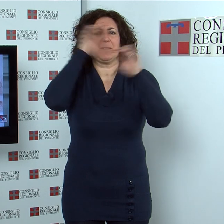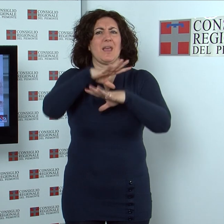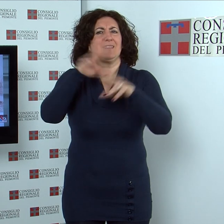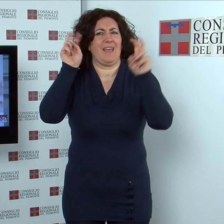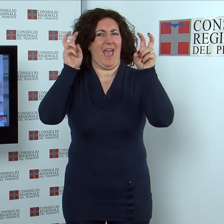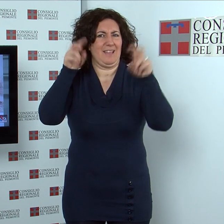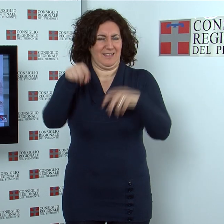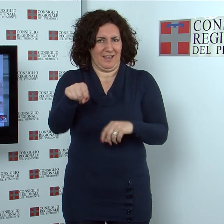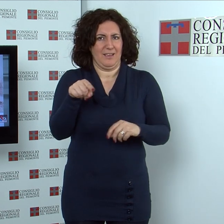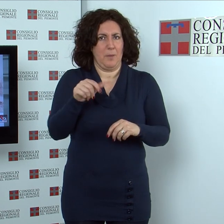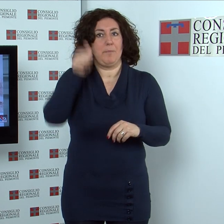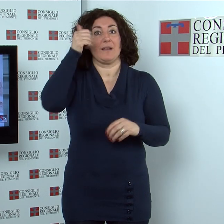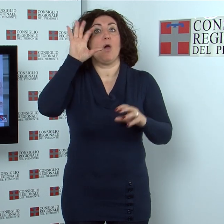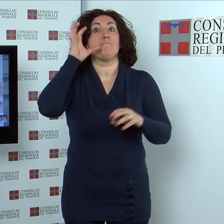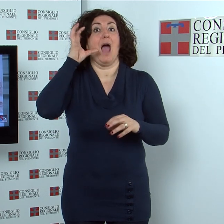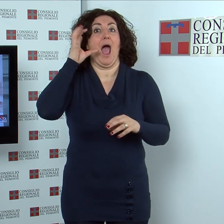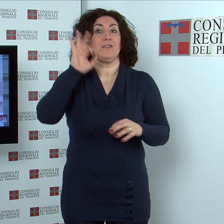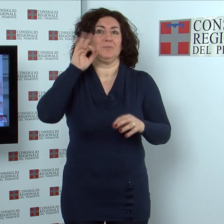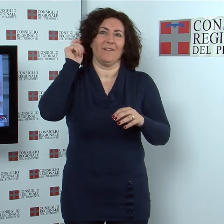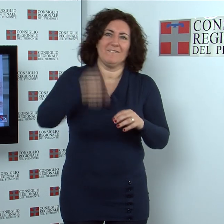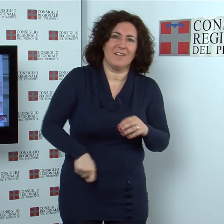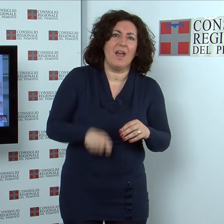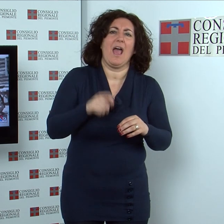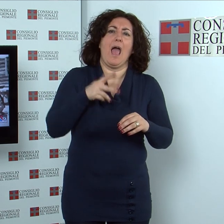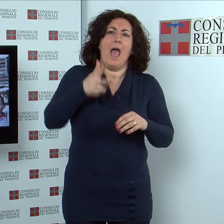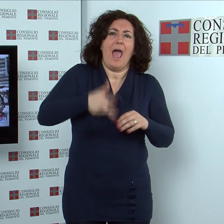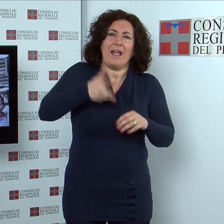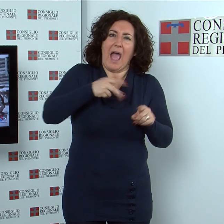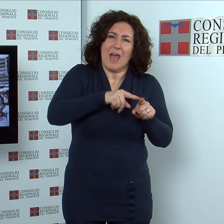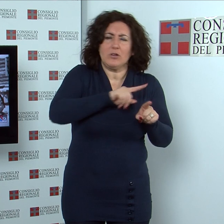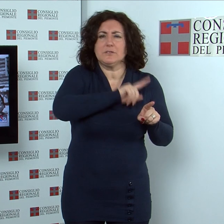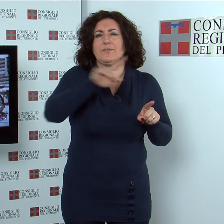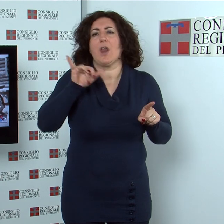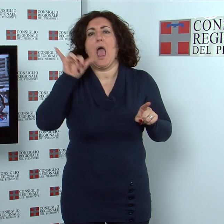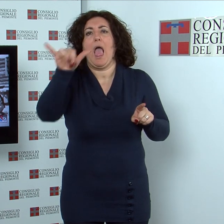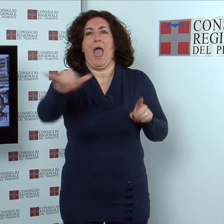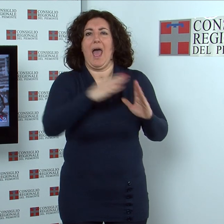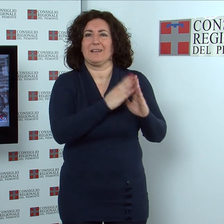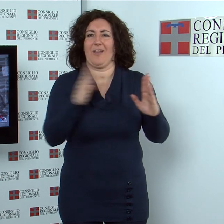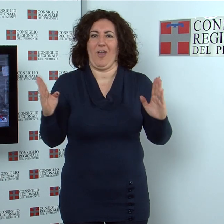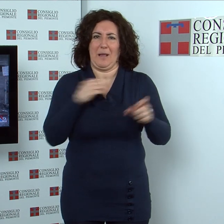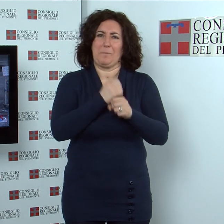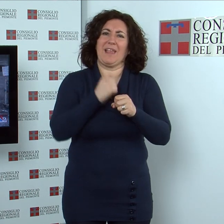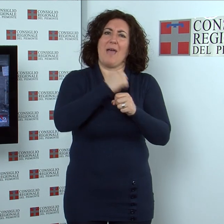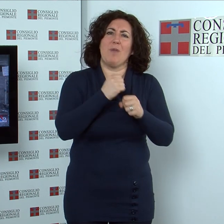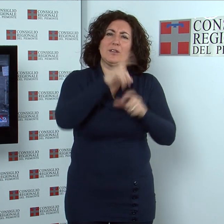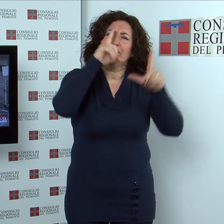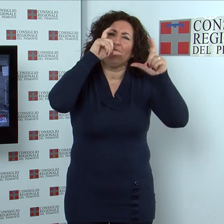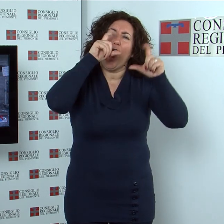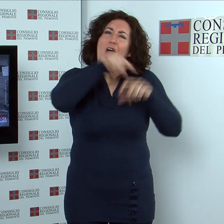il 1 marzo la mostra dalla carrozza all'aereo. I piemontesi e i mezzi di locomozione nella fotografia dal 1860 al